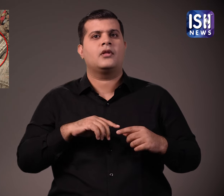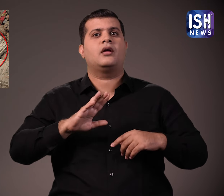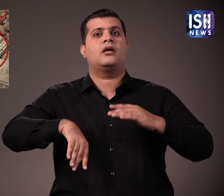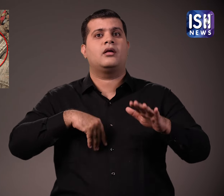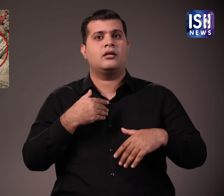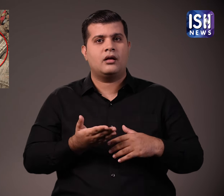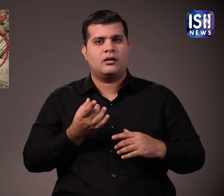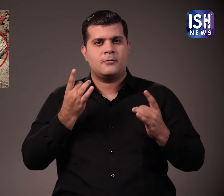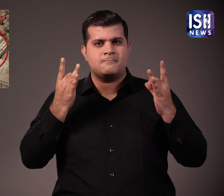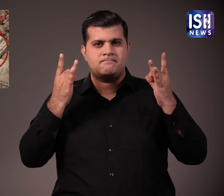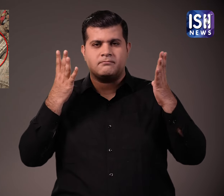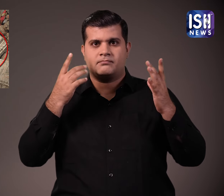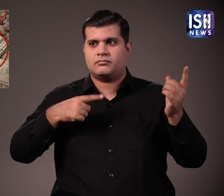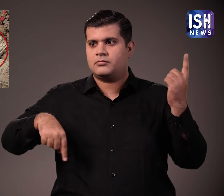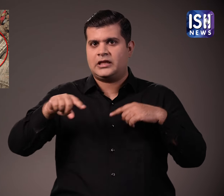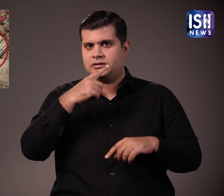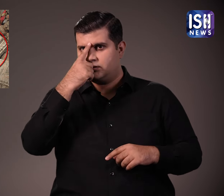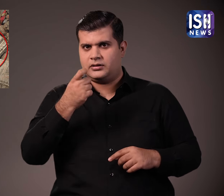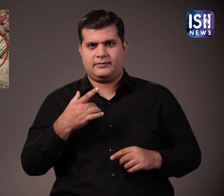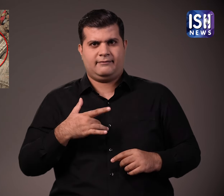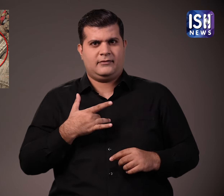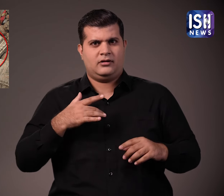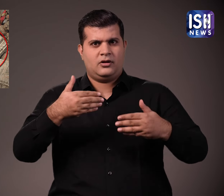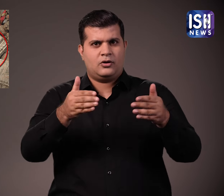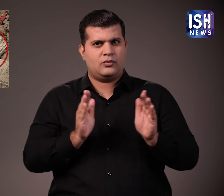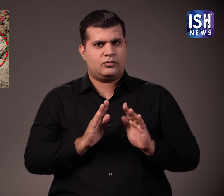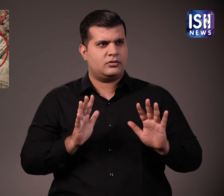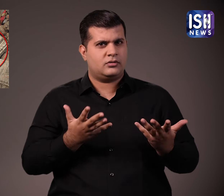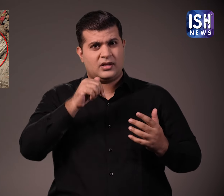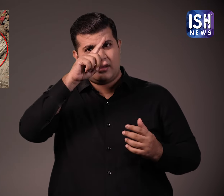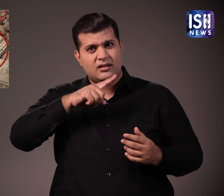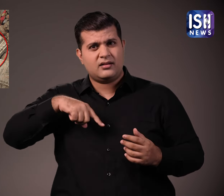भारत और दुनिया भर में जैन समुदाई इस अपमान से स्थप्थ है.